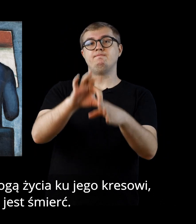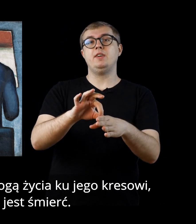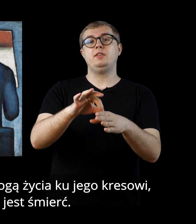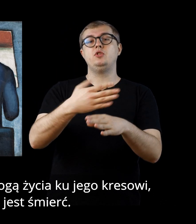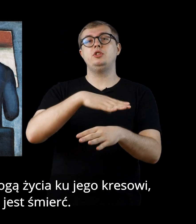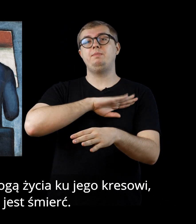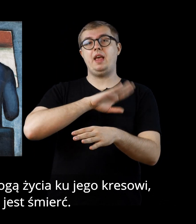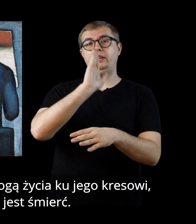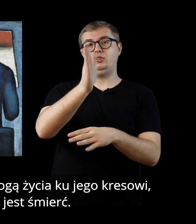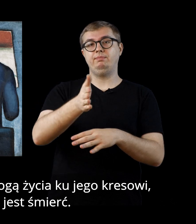jakim jest śmierć.